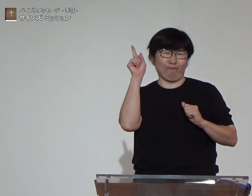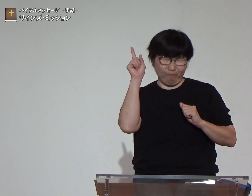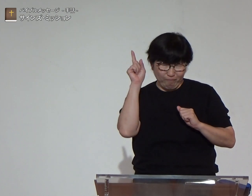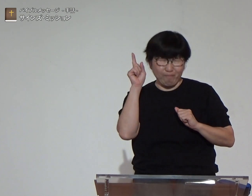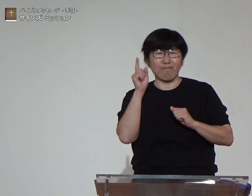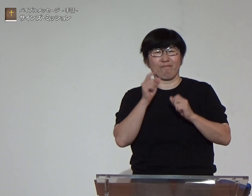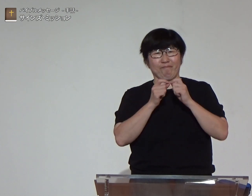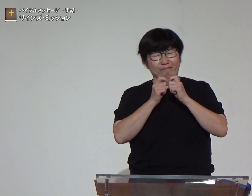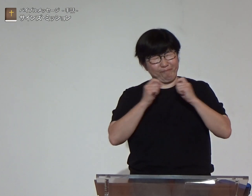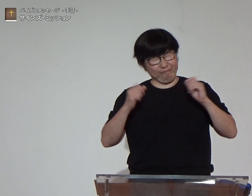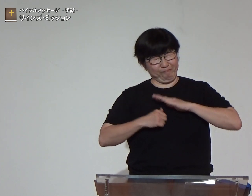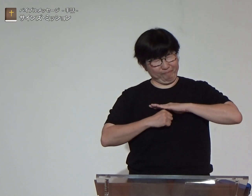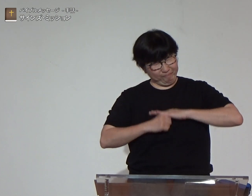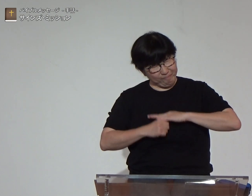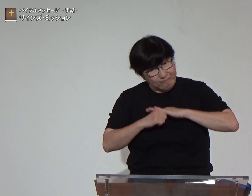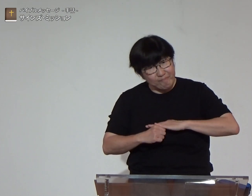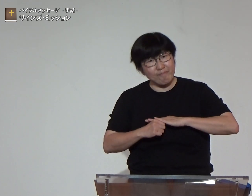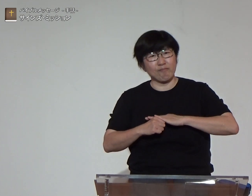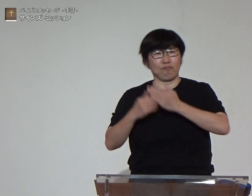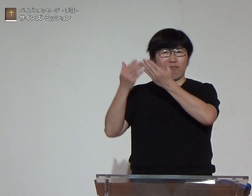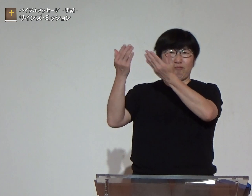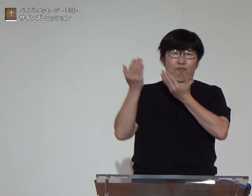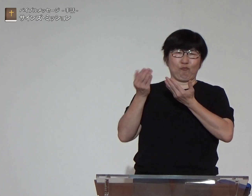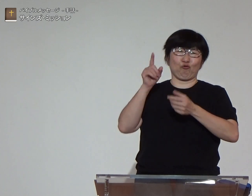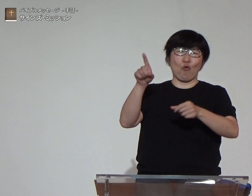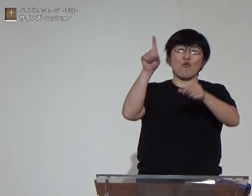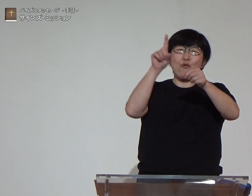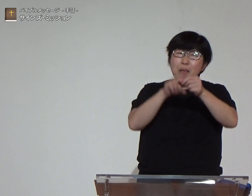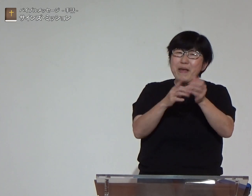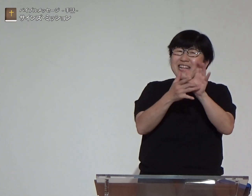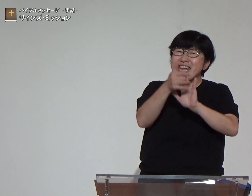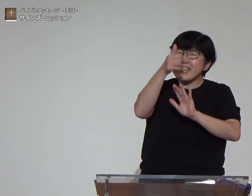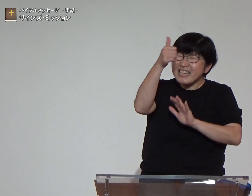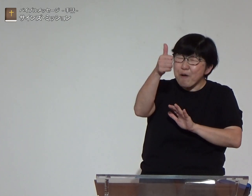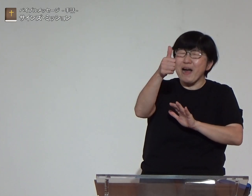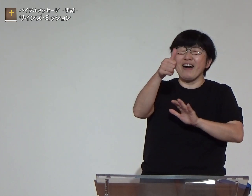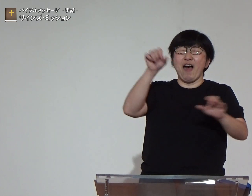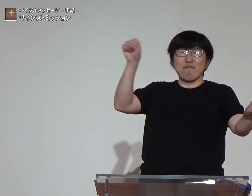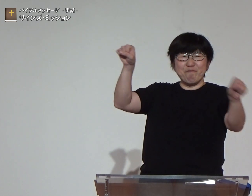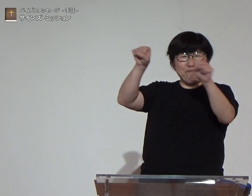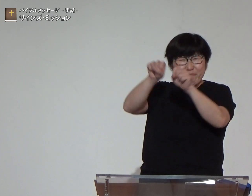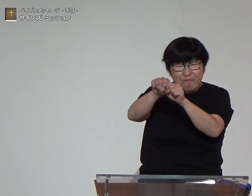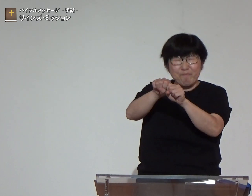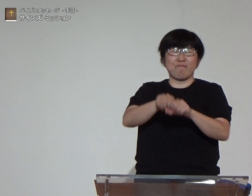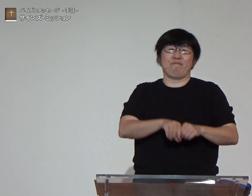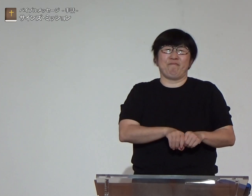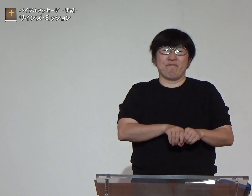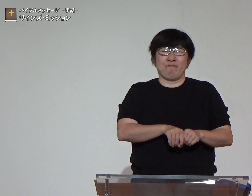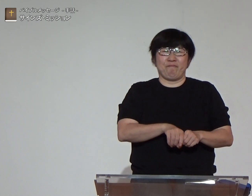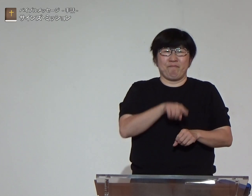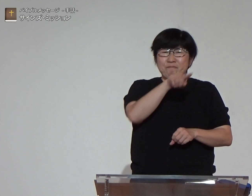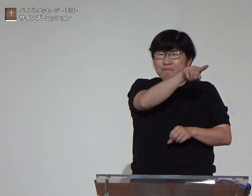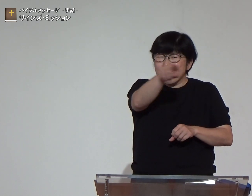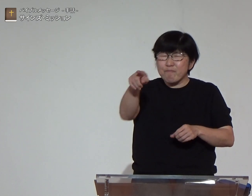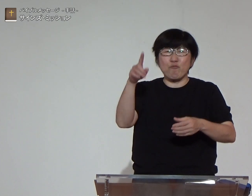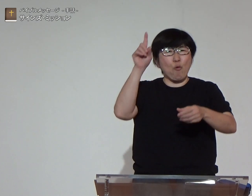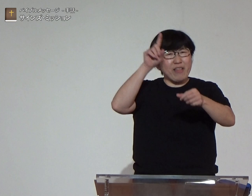ださるお方です長く忍耐してくださるイエス様が取り成して